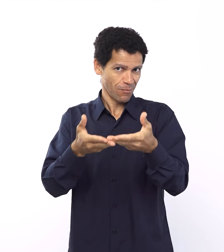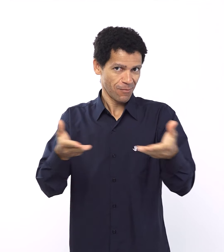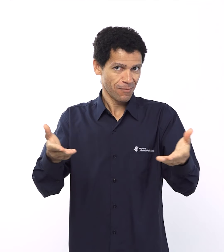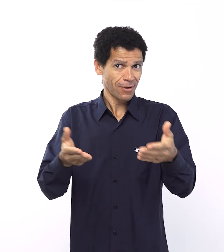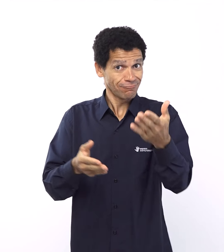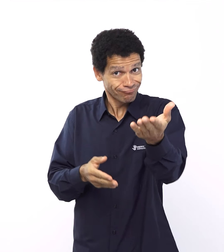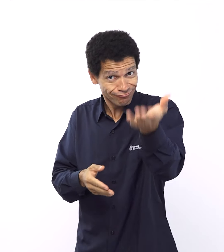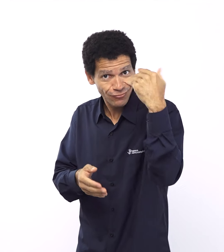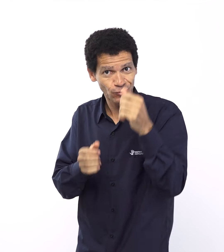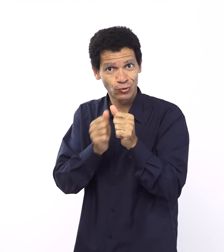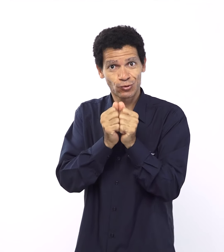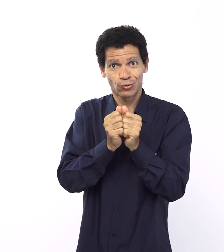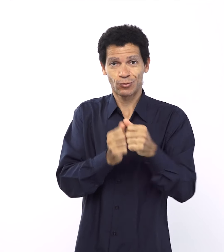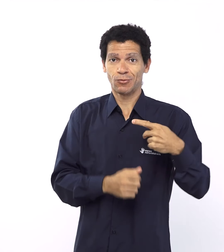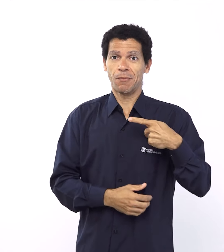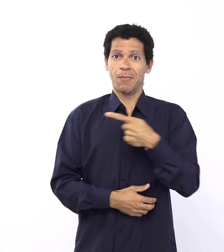o pastor Fernando e com seus convidados.